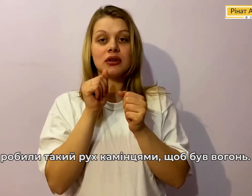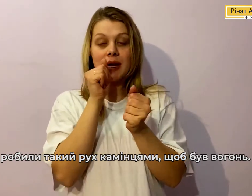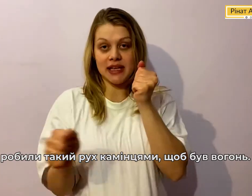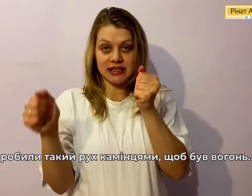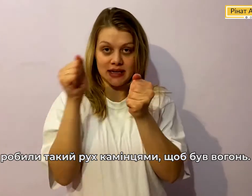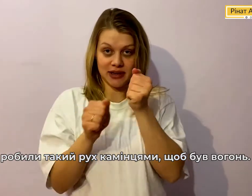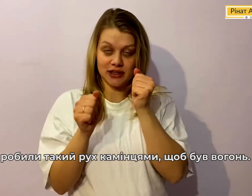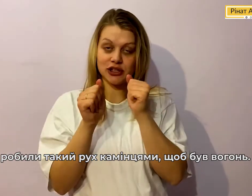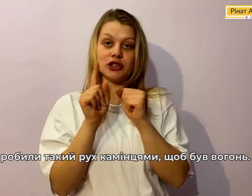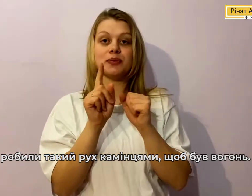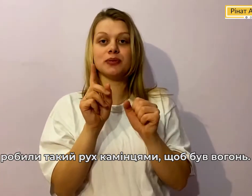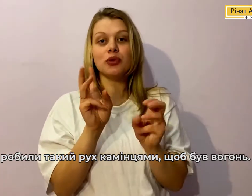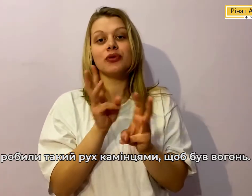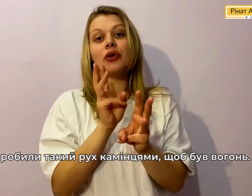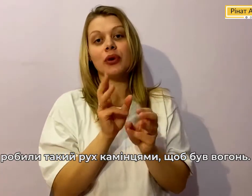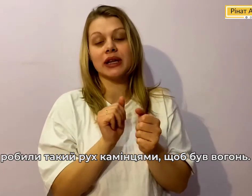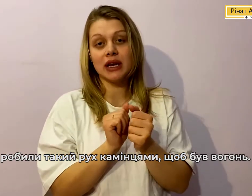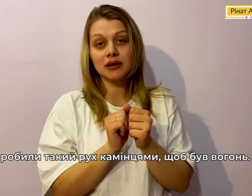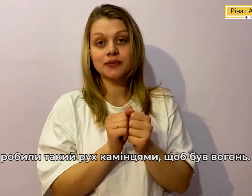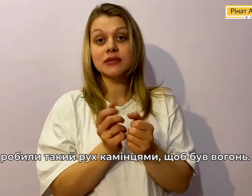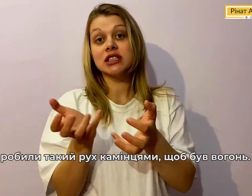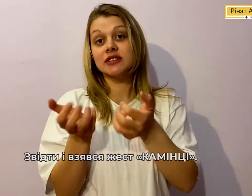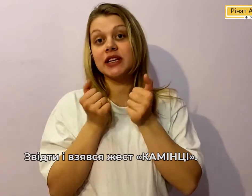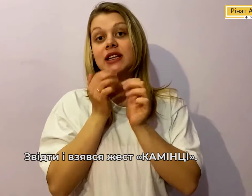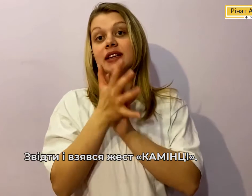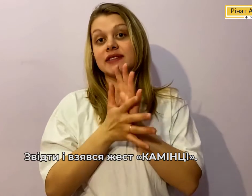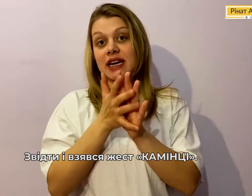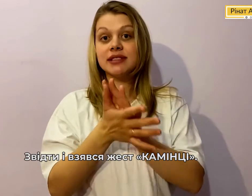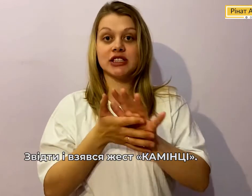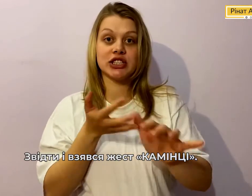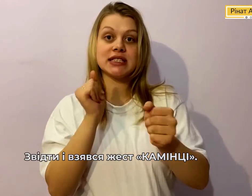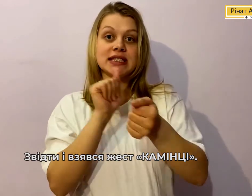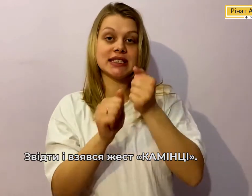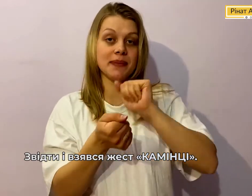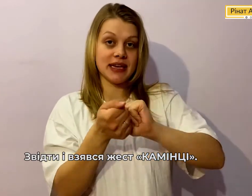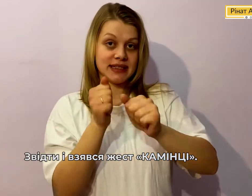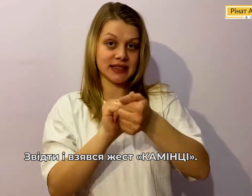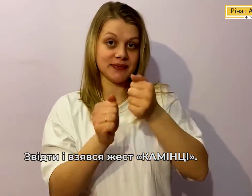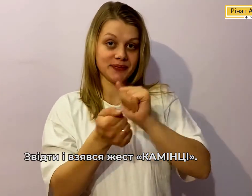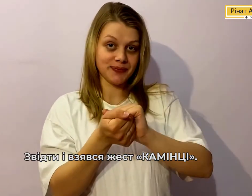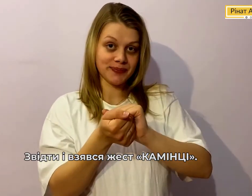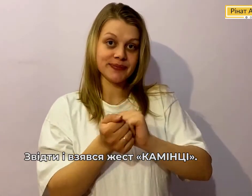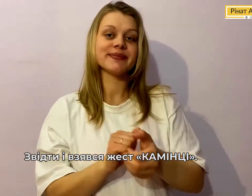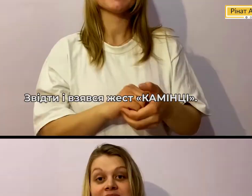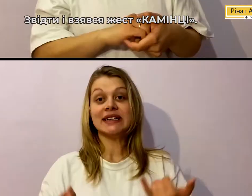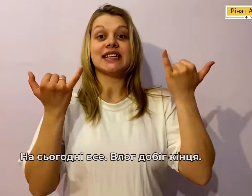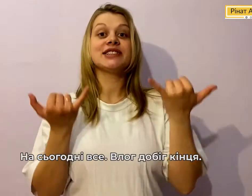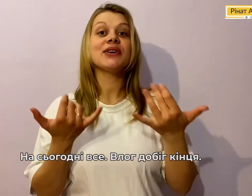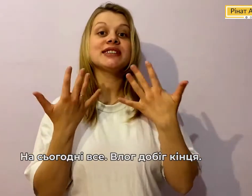Камінцями Щоб був вогонь Так Звідти Взявся Жест Камінці На сьогодні